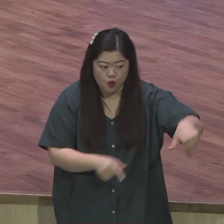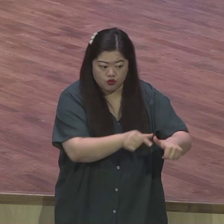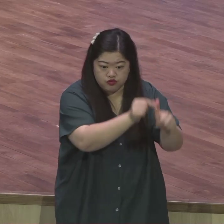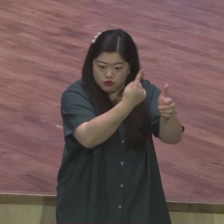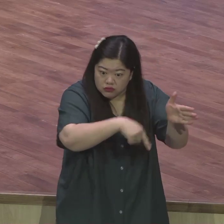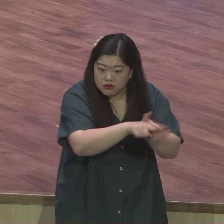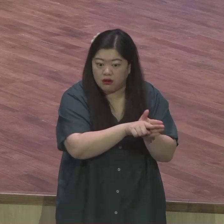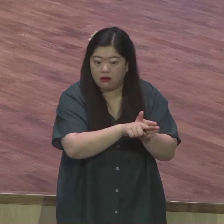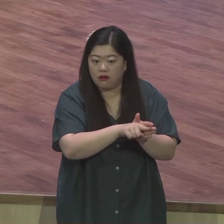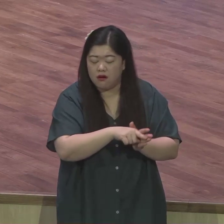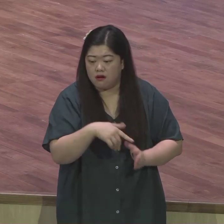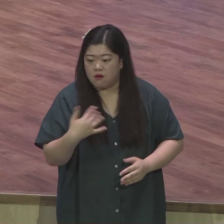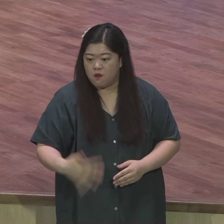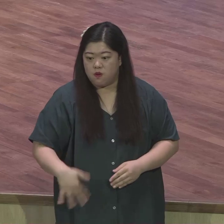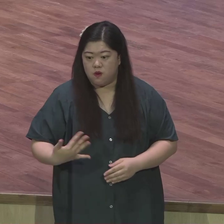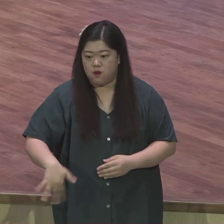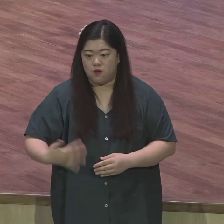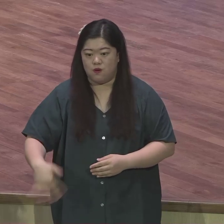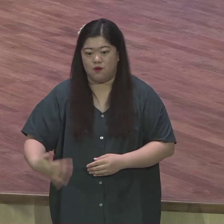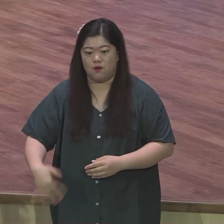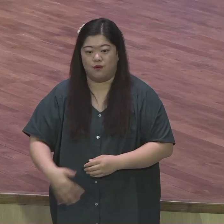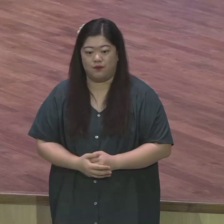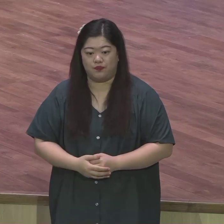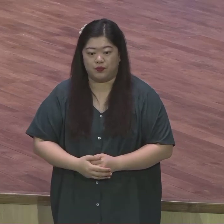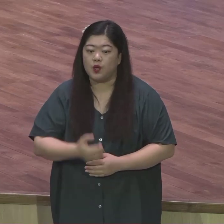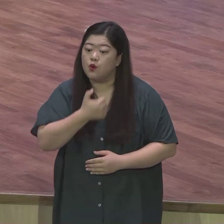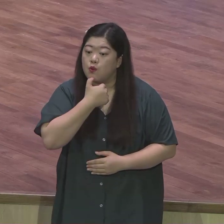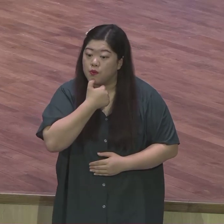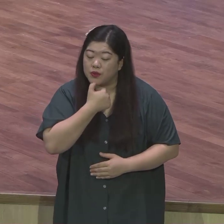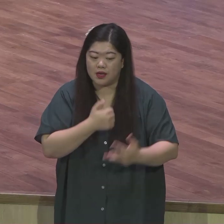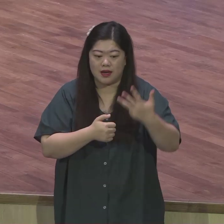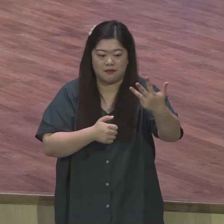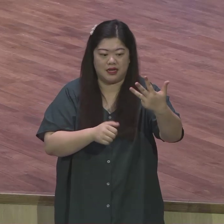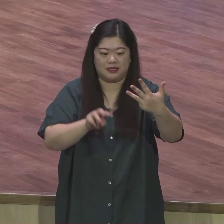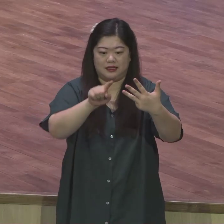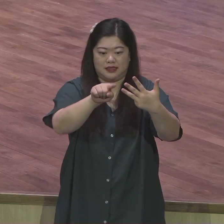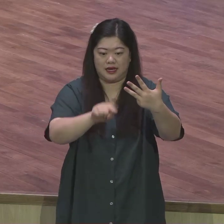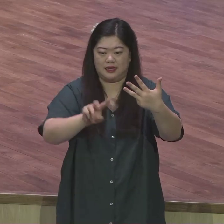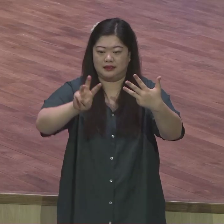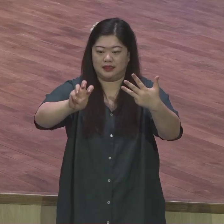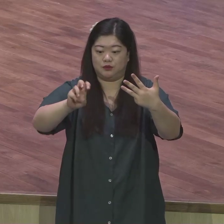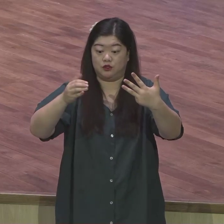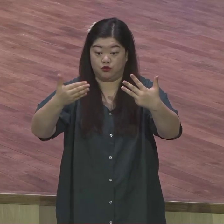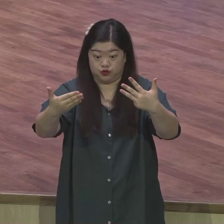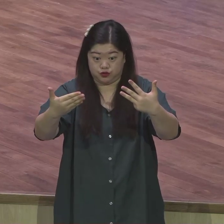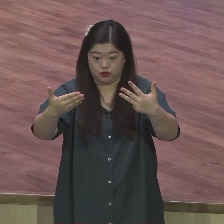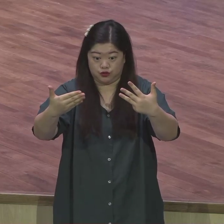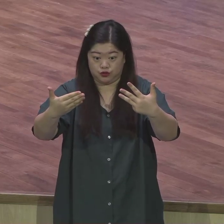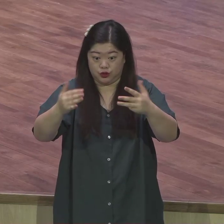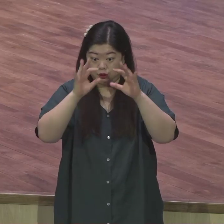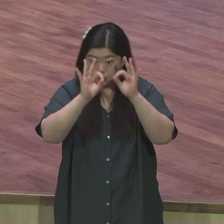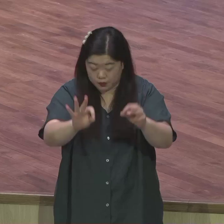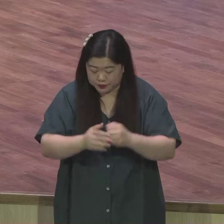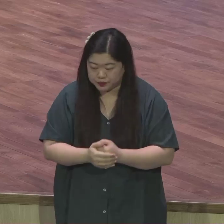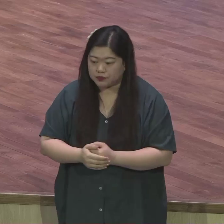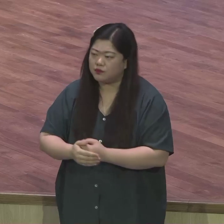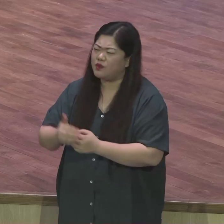이미 로마서 8장 39절에서 선포한 대로 그 어느 것도 우리를 하나님의 사랑에서 끊을 수 없습니다